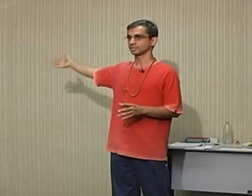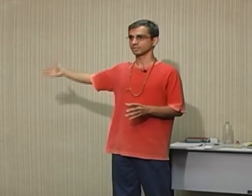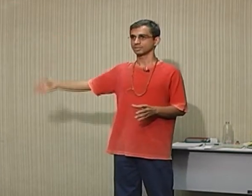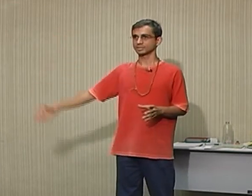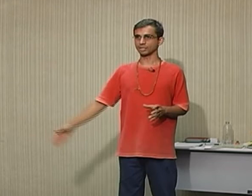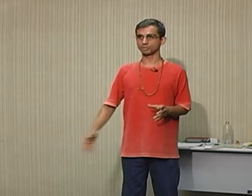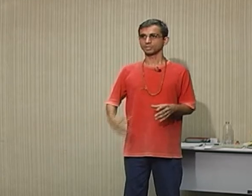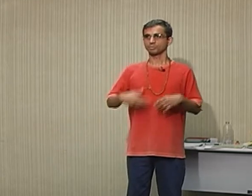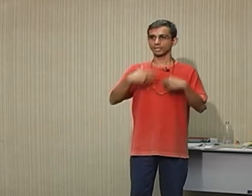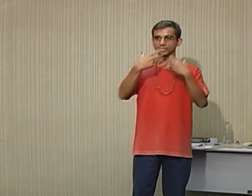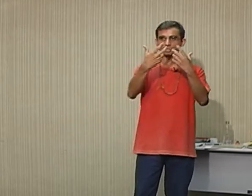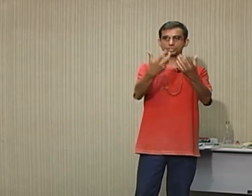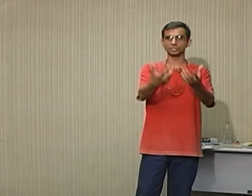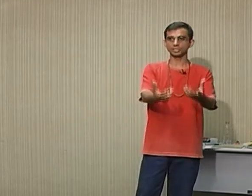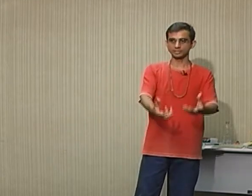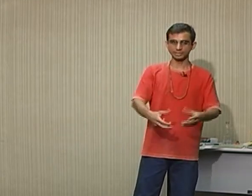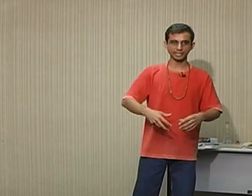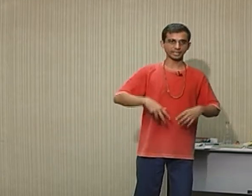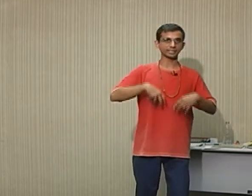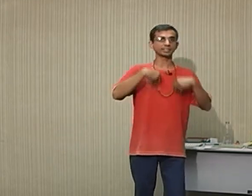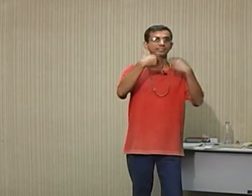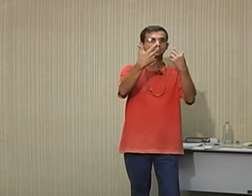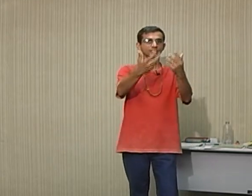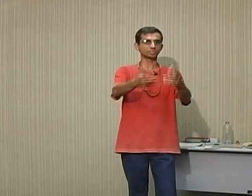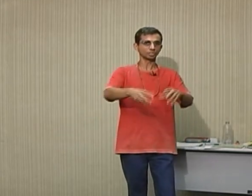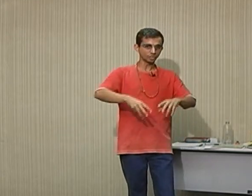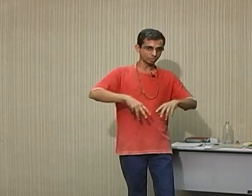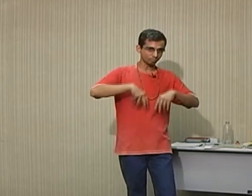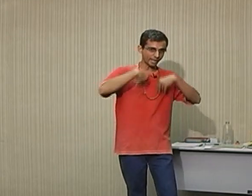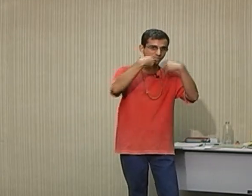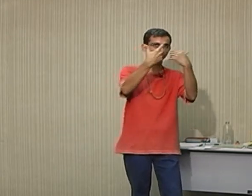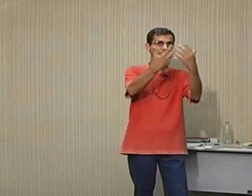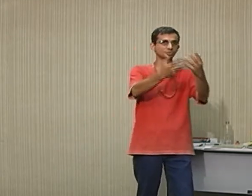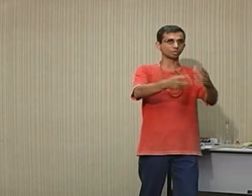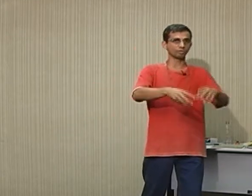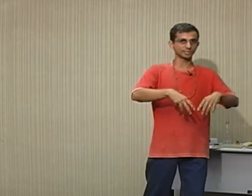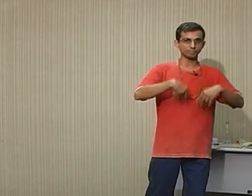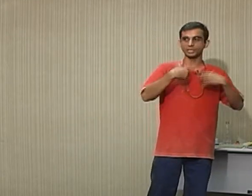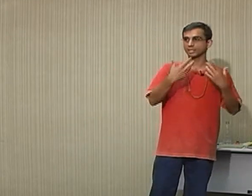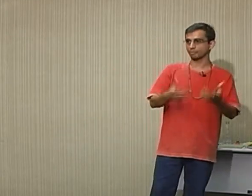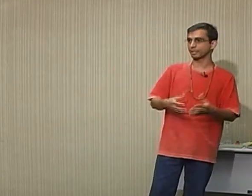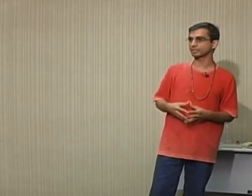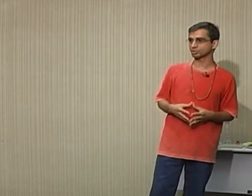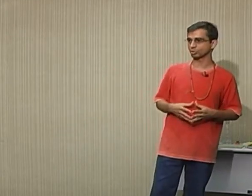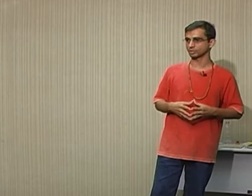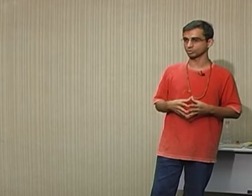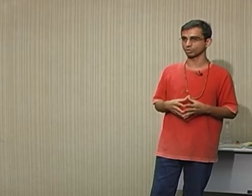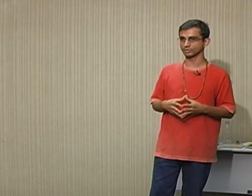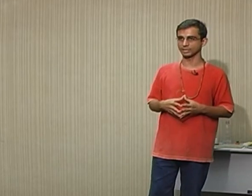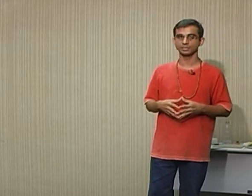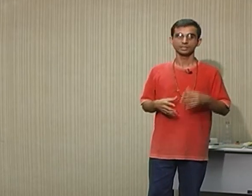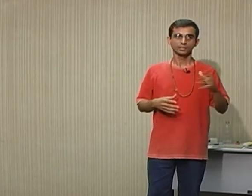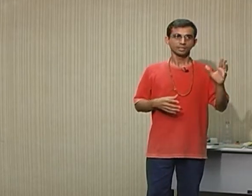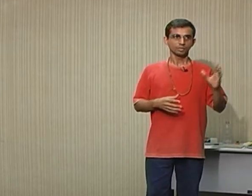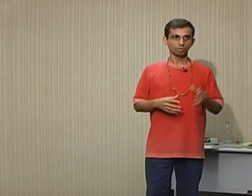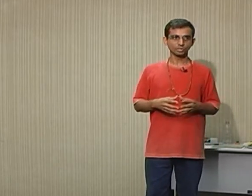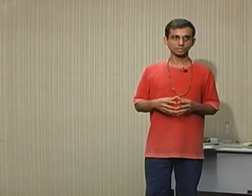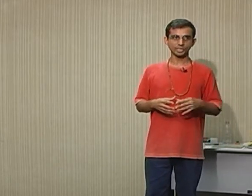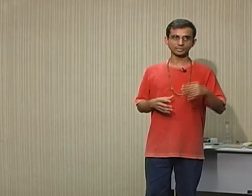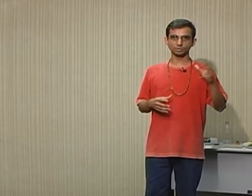sabe? Para que a gente exercite e pegue histórias novas e aprenda histórias novas, né? Hoje já estou